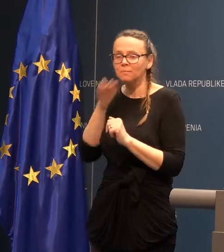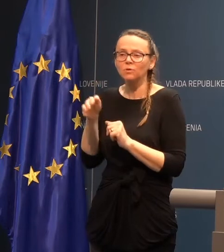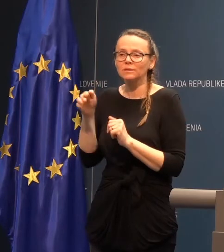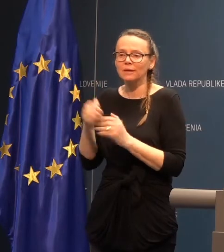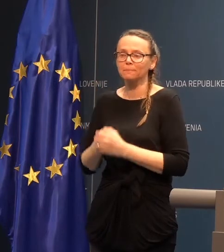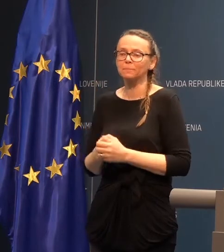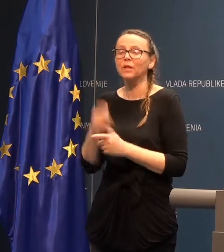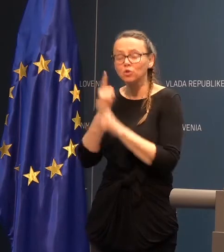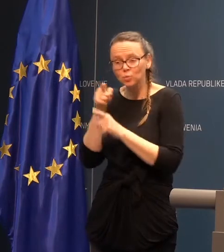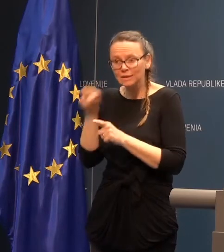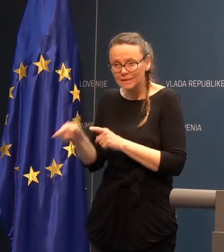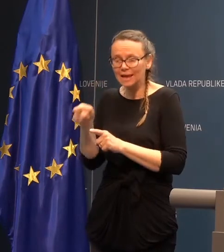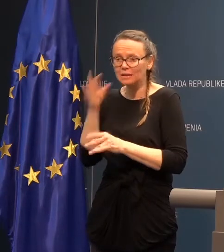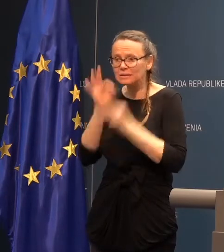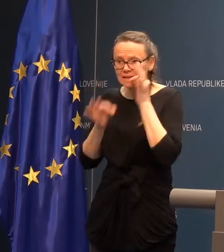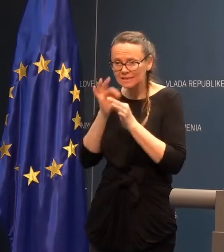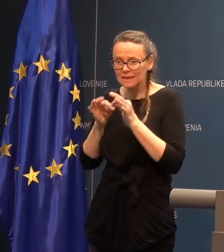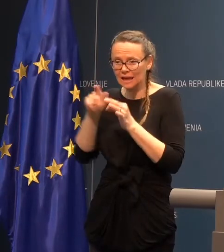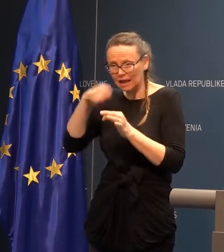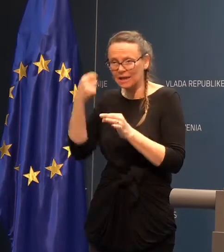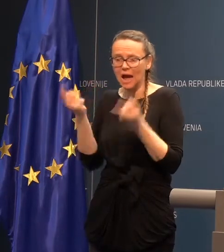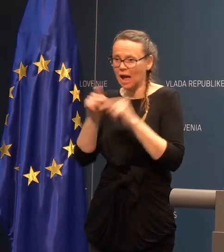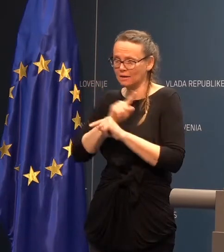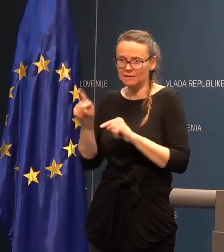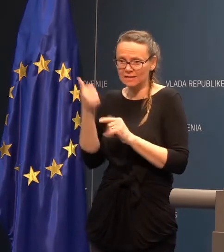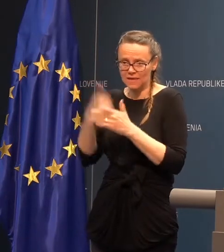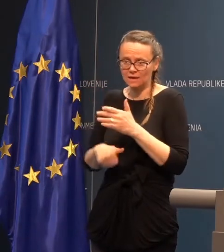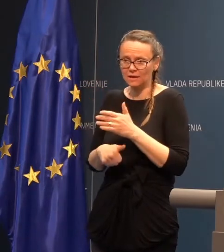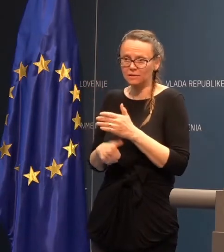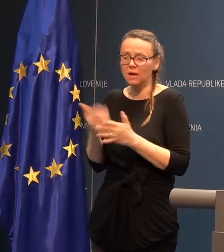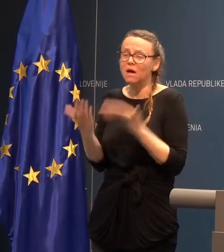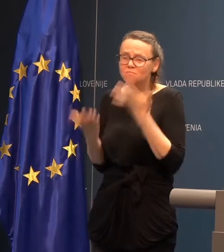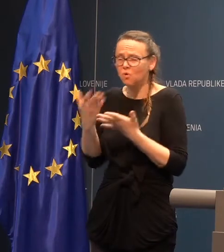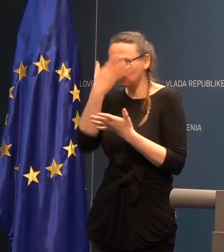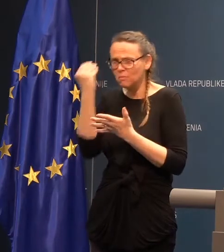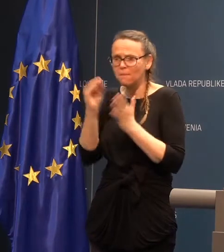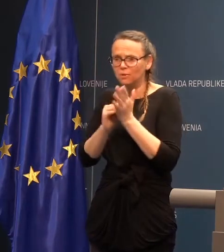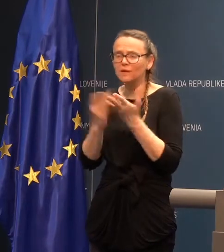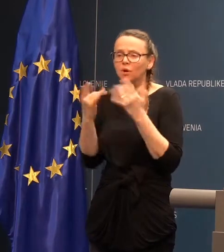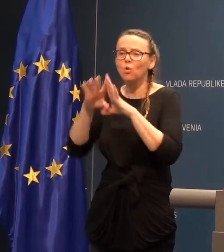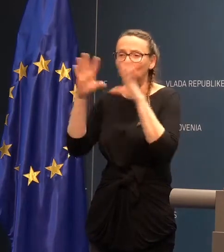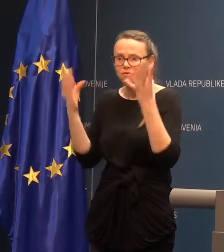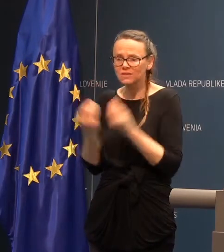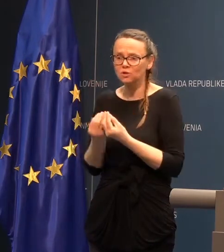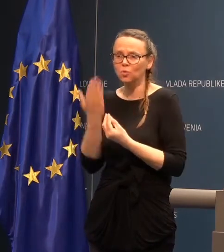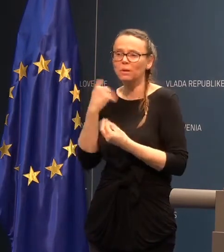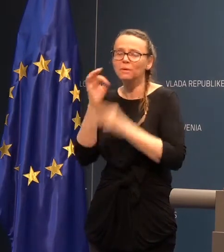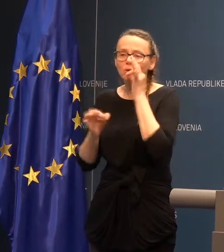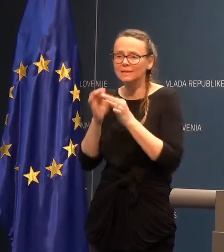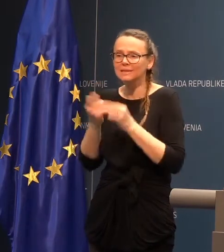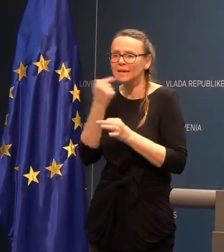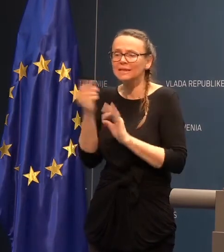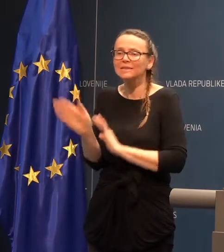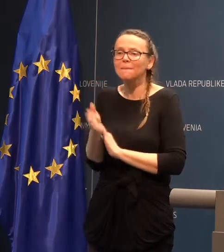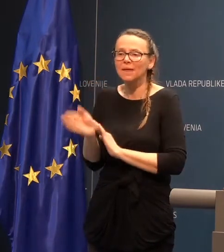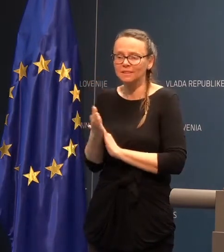tudi testirati ali za enkrat ne? Pa mogoče sem jaz spustila podatrih v publiko, je torej vseh skupaj bilo testirani izmed klike.